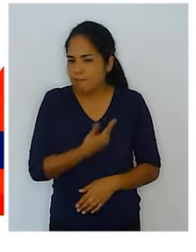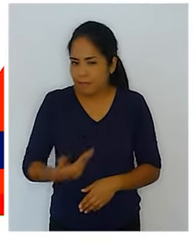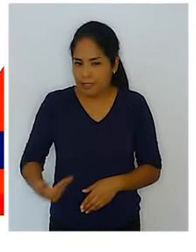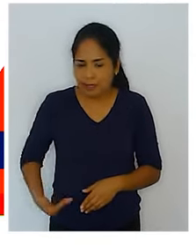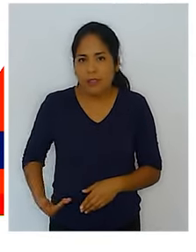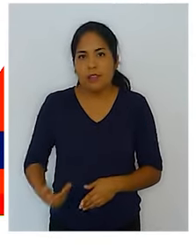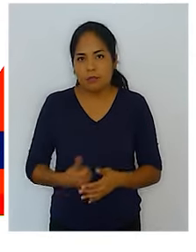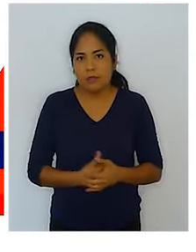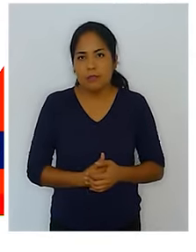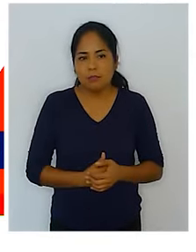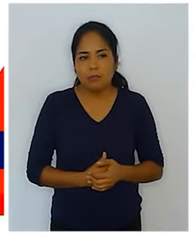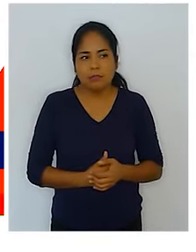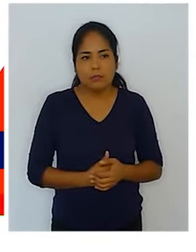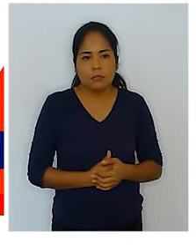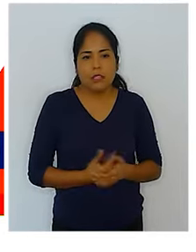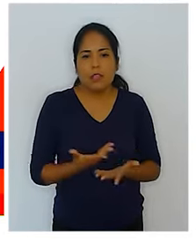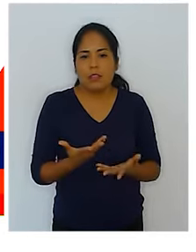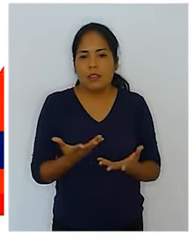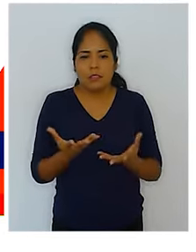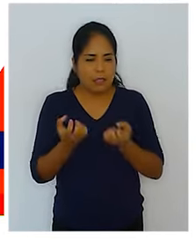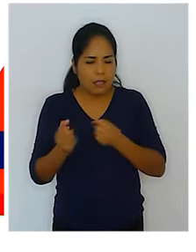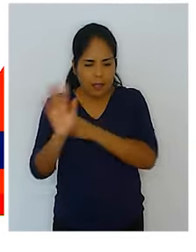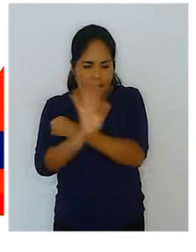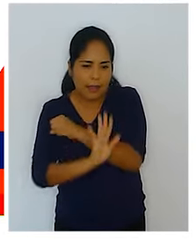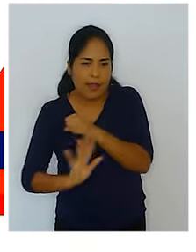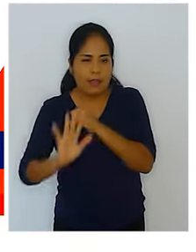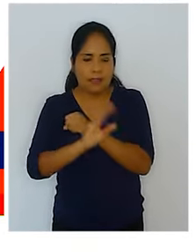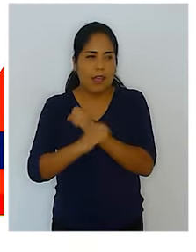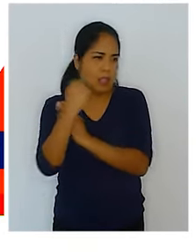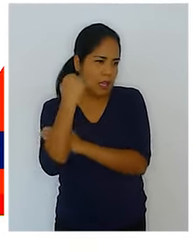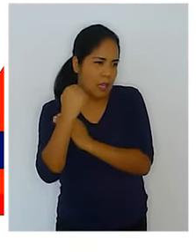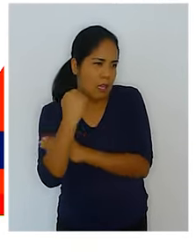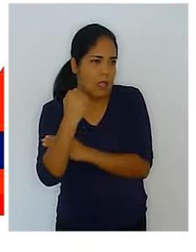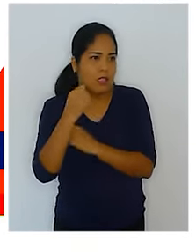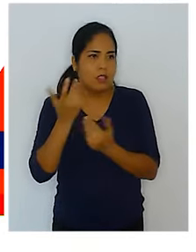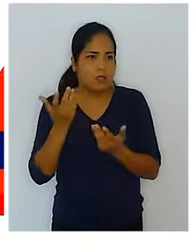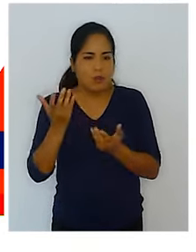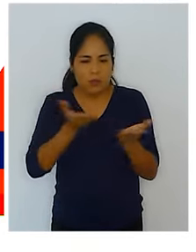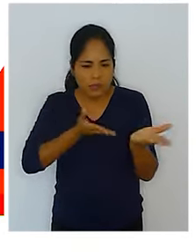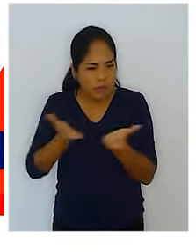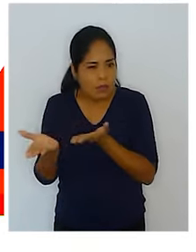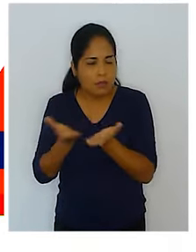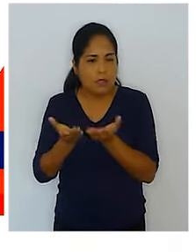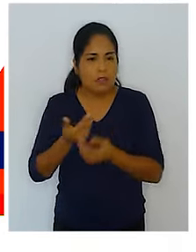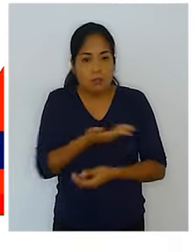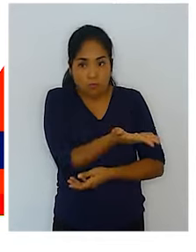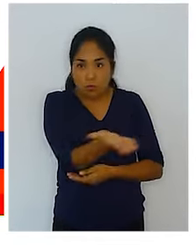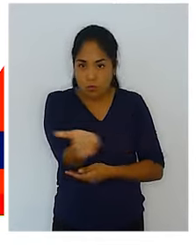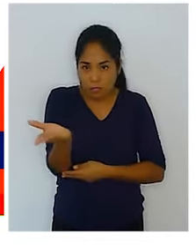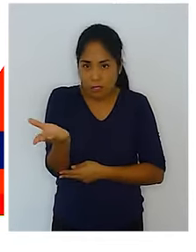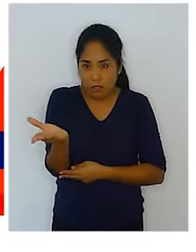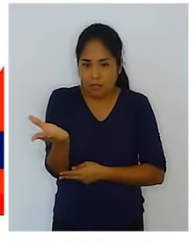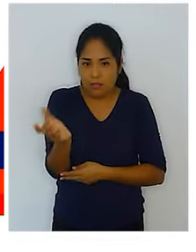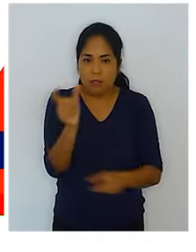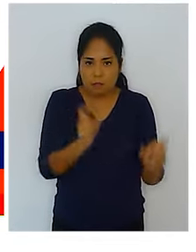del Estado en materia de garantía de derechos y de previsión de servicios para ustedes, para las